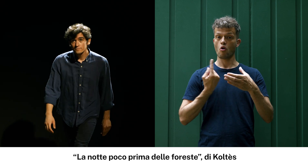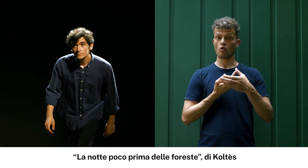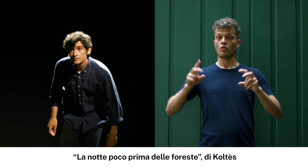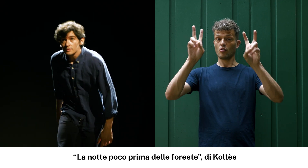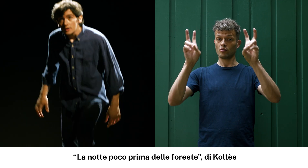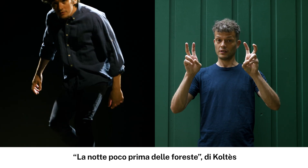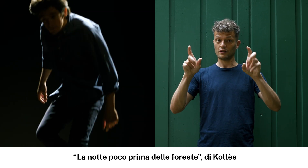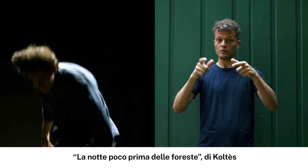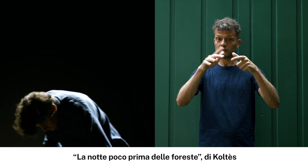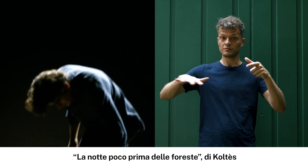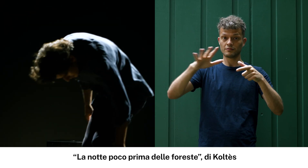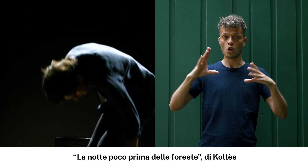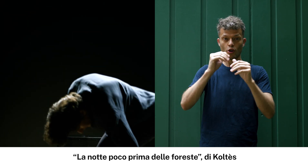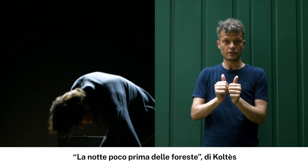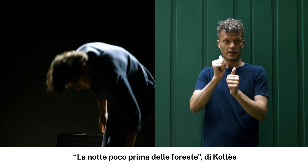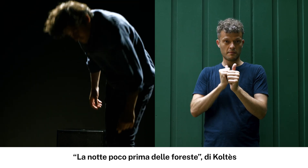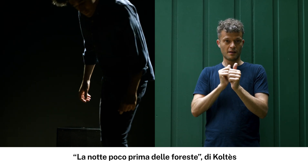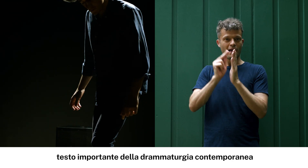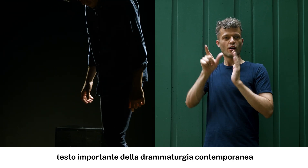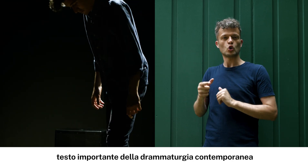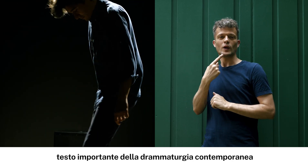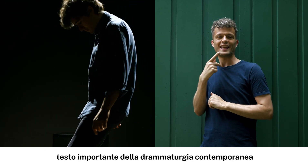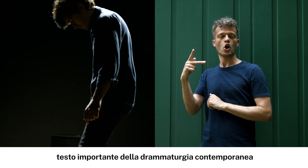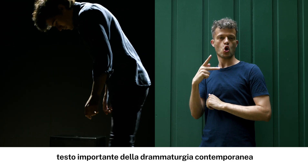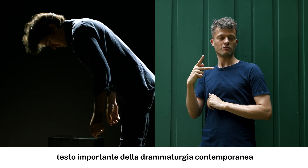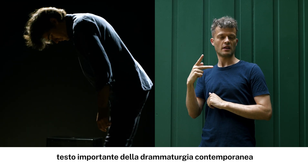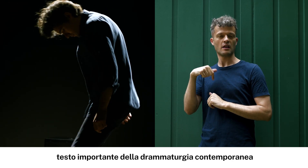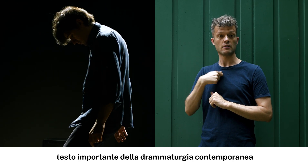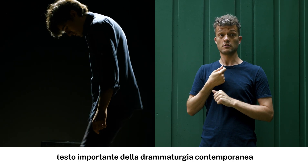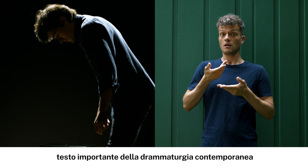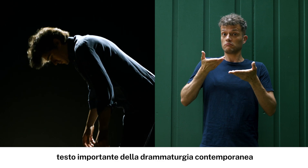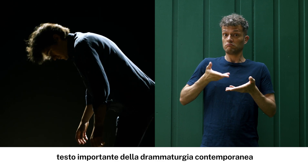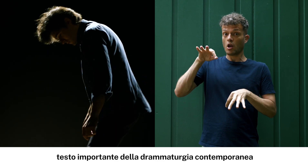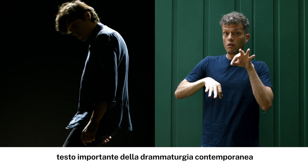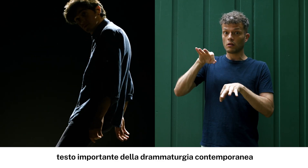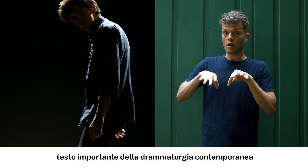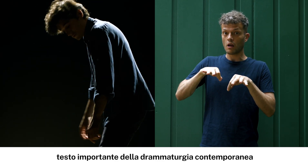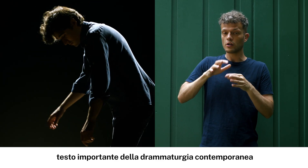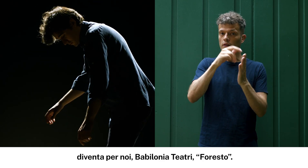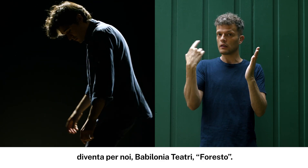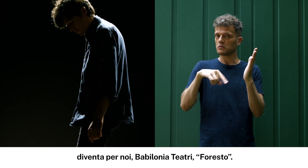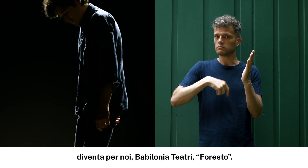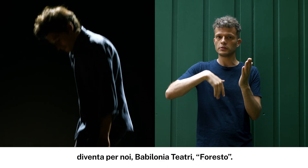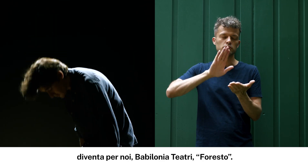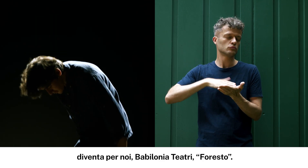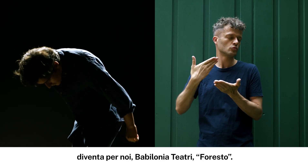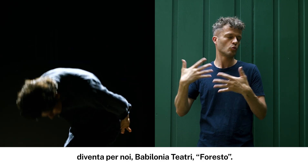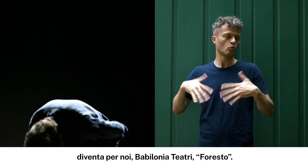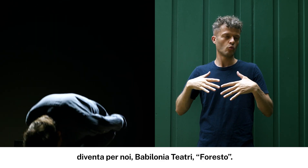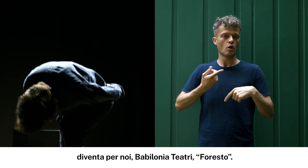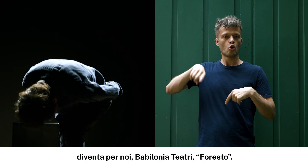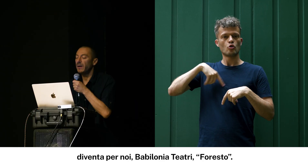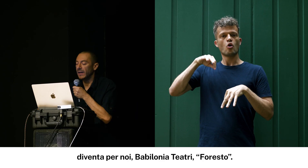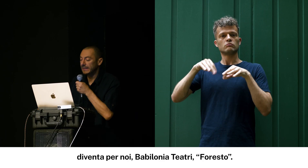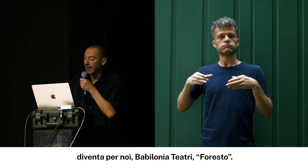La notte poco prima delle foreste di Coltès, testo culto della drammaturgia contemporanea, diventa per noi